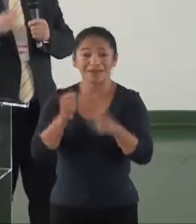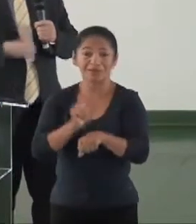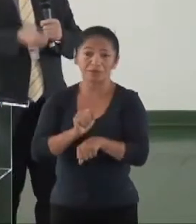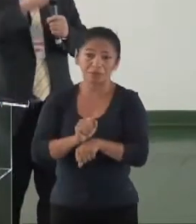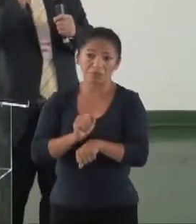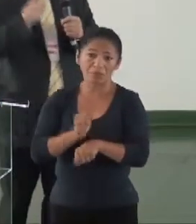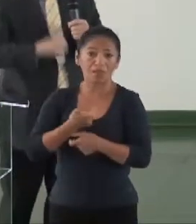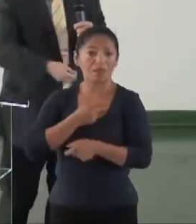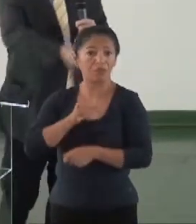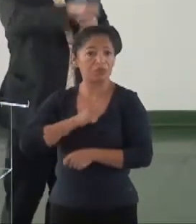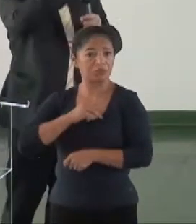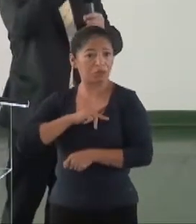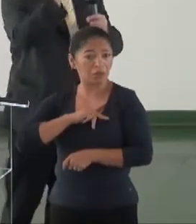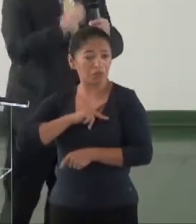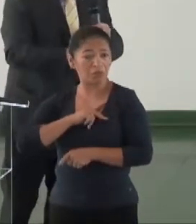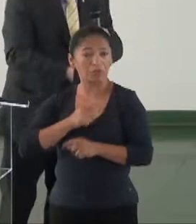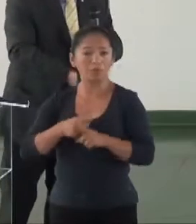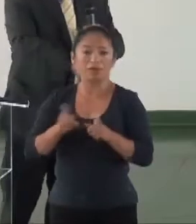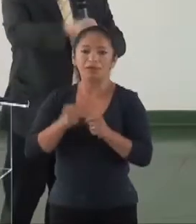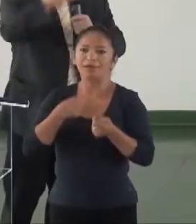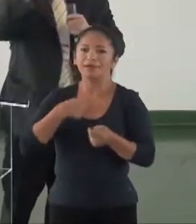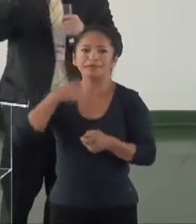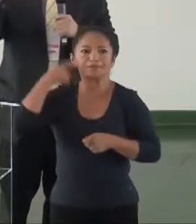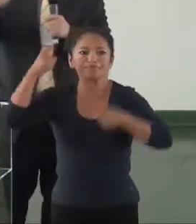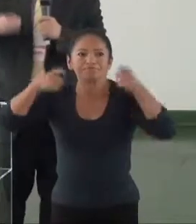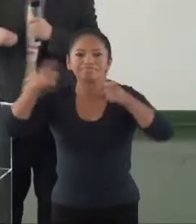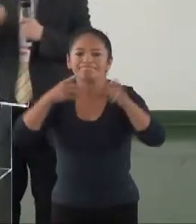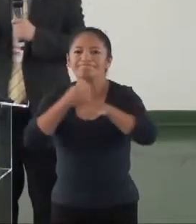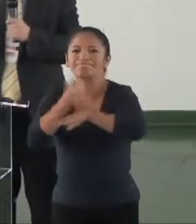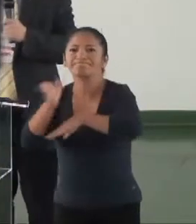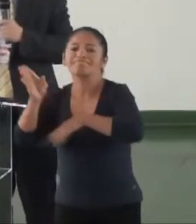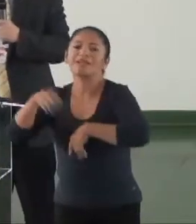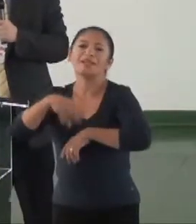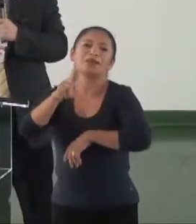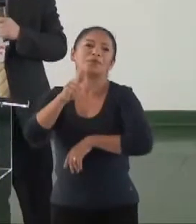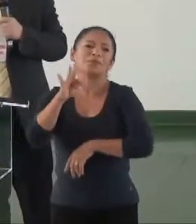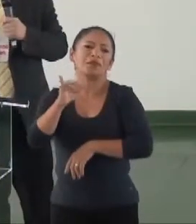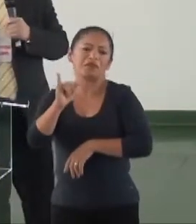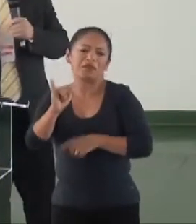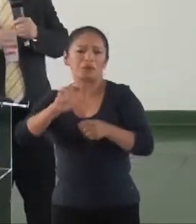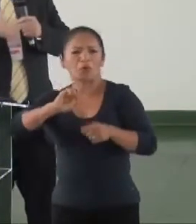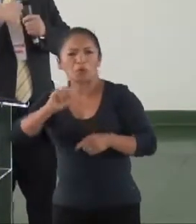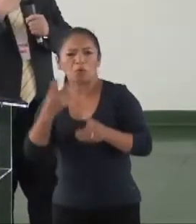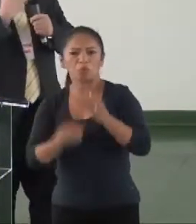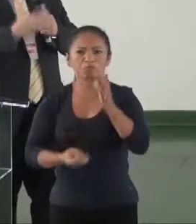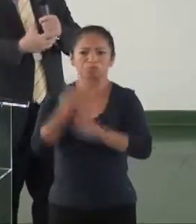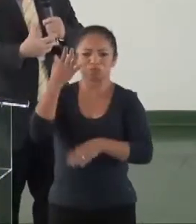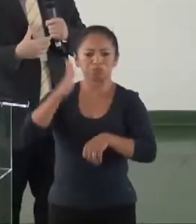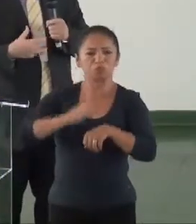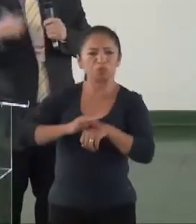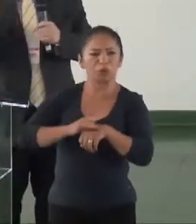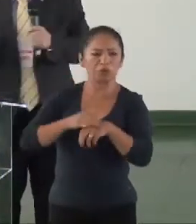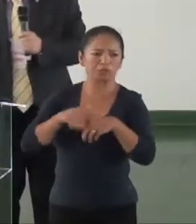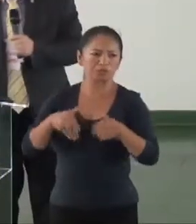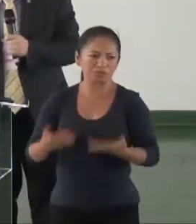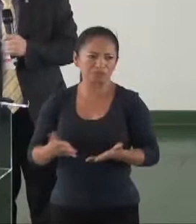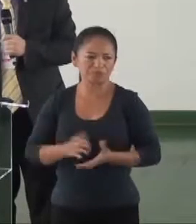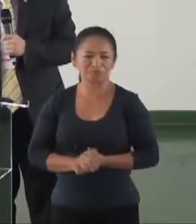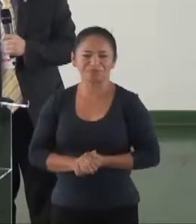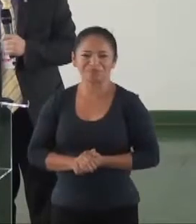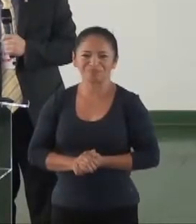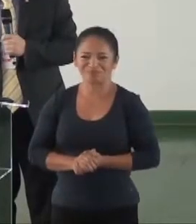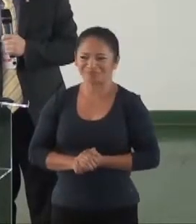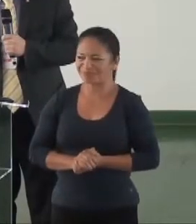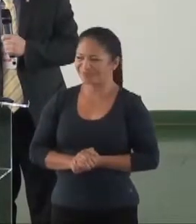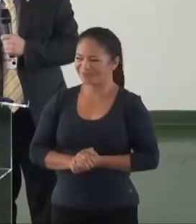não fique refém das demandas por UTI ou por qualquer outra doença específica. Tem que prestar